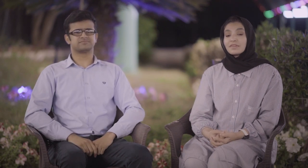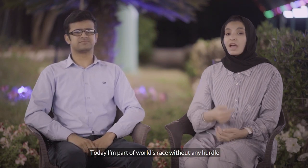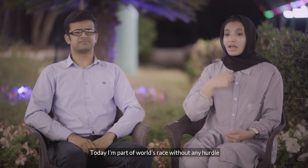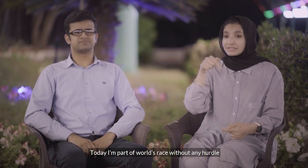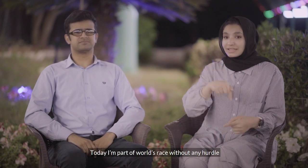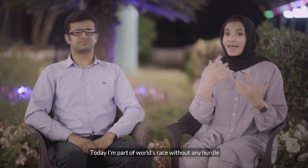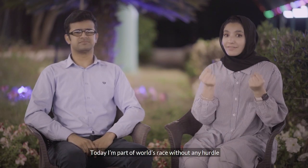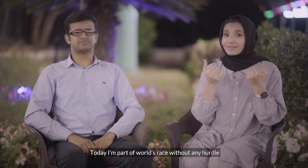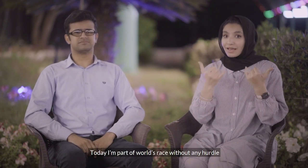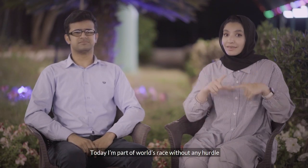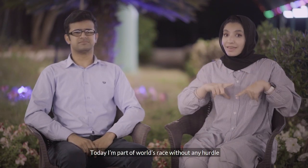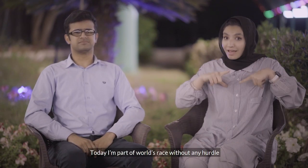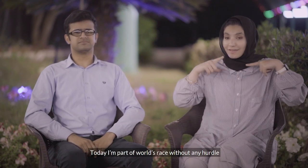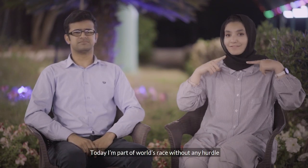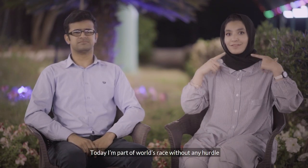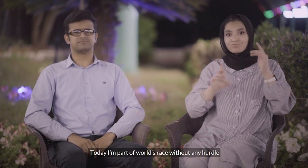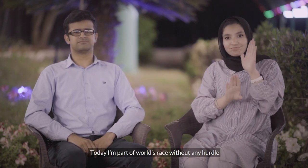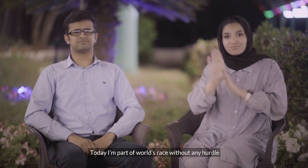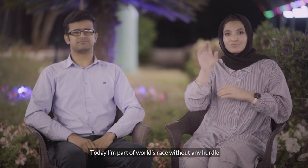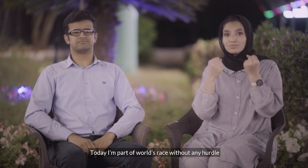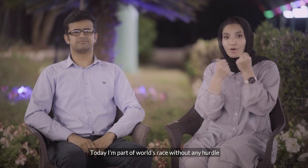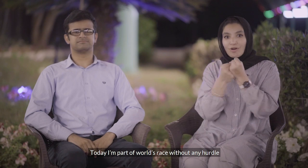اب میں بھی زندگی کی دور میں بلا رکاوٹ چل رہی ہوں